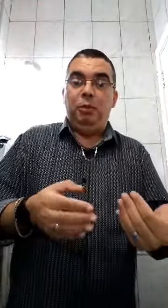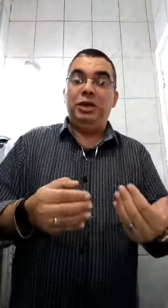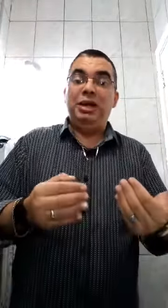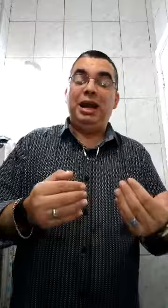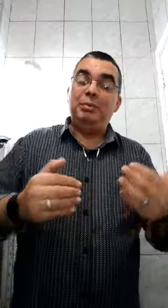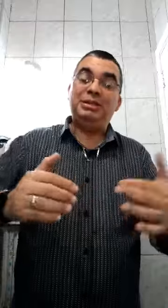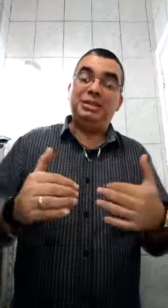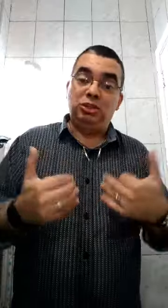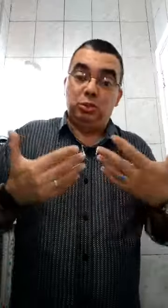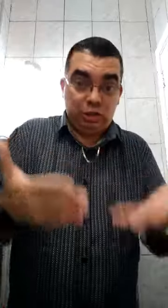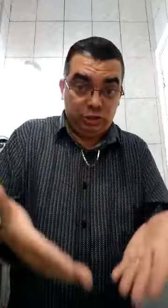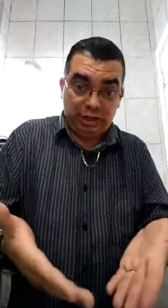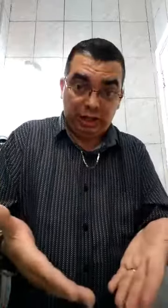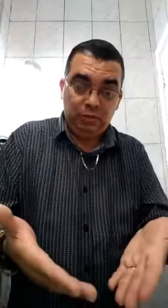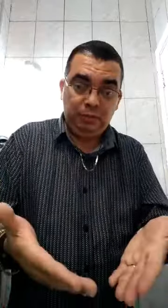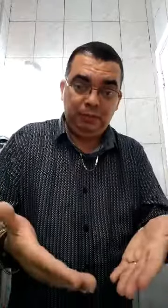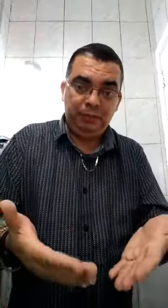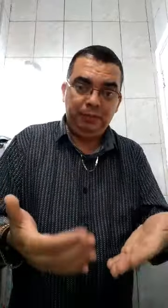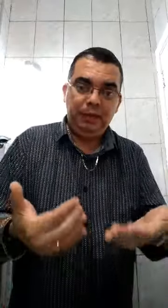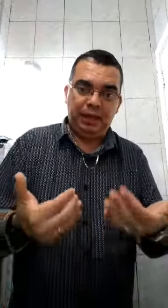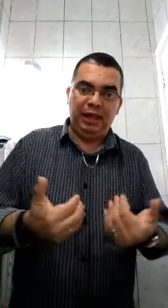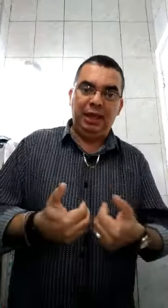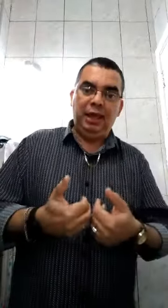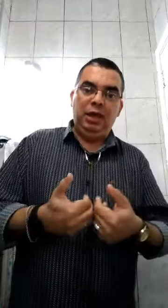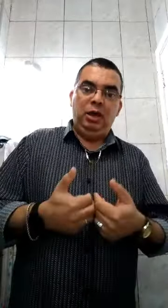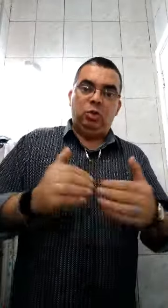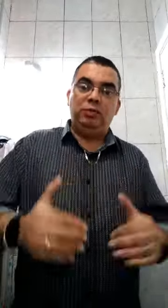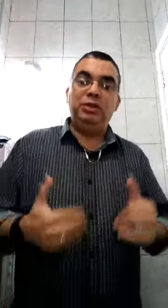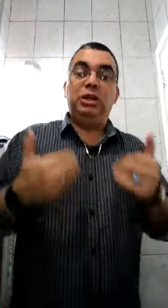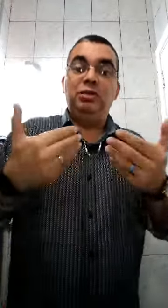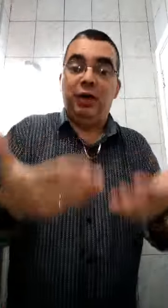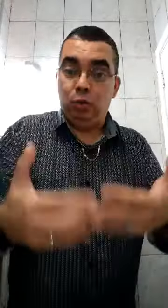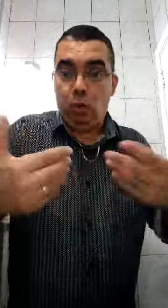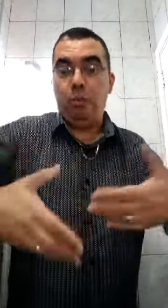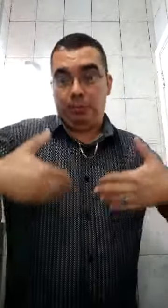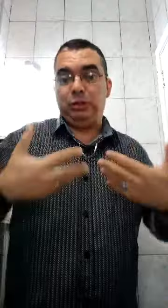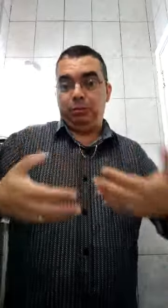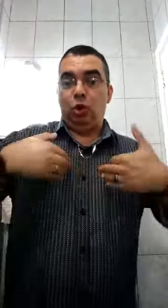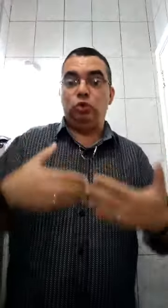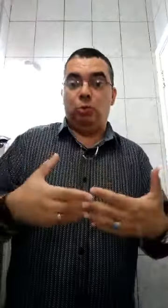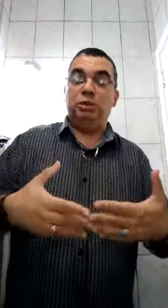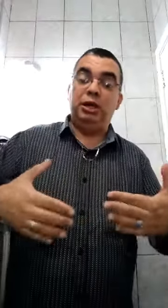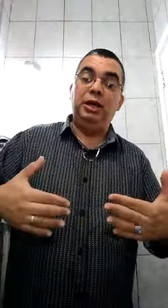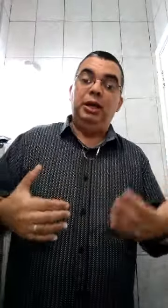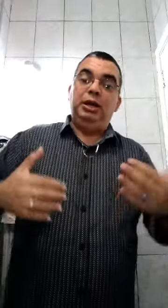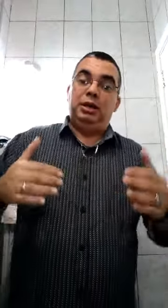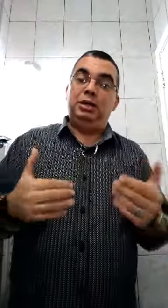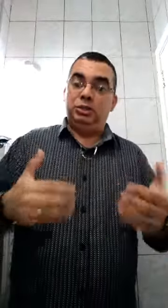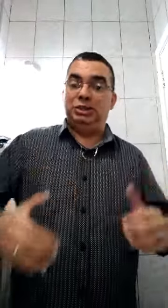Porque ele acaba se sentindo rejeitado, né, toda vez que ele vai, homem, por exemplo, nós homens, né, que a gente